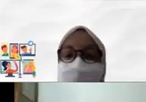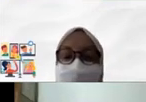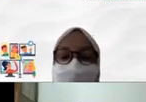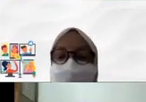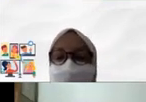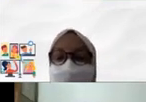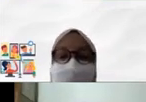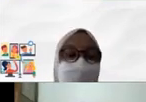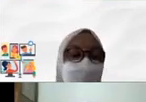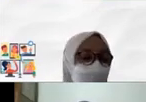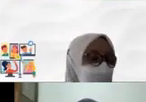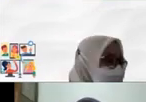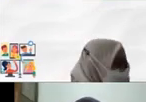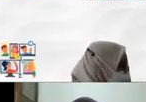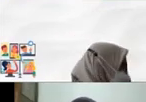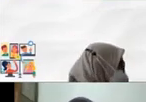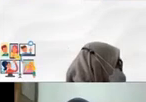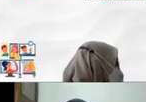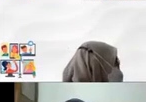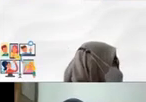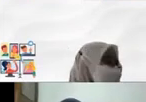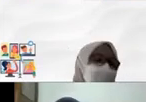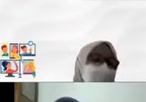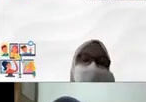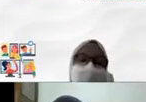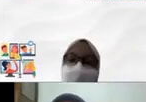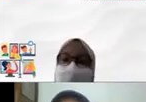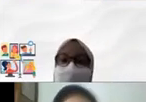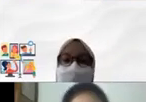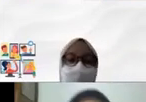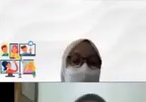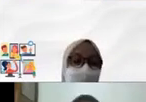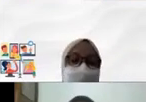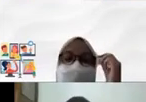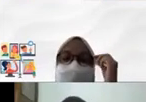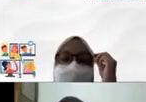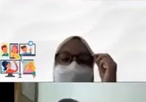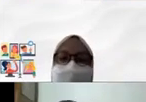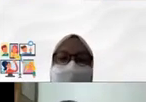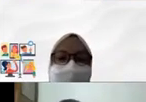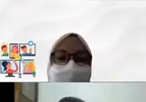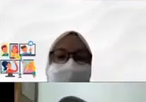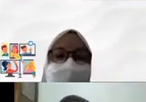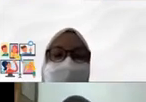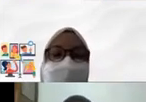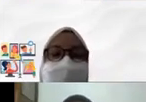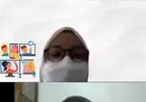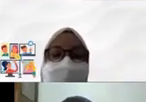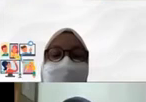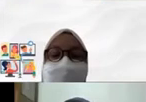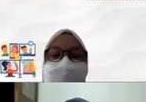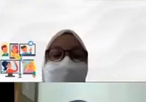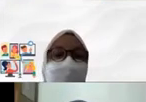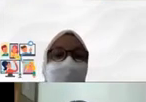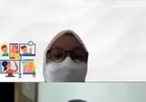Demikian juga kita bisa belajar Dari berbagai podcast Kemudian juga webinar Tanpa kita harus keluar dari rumah